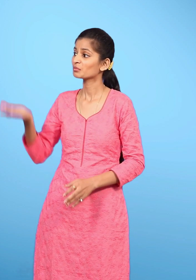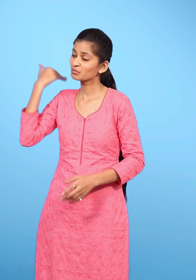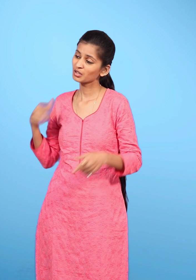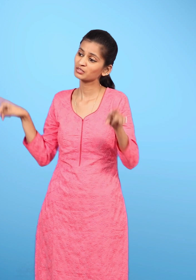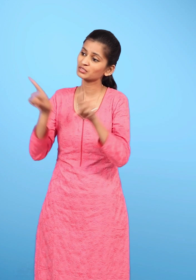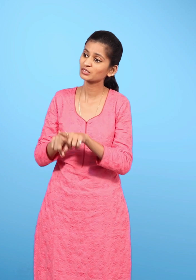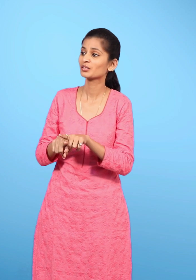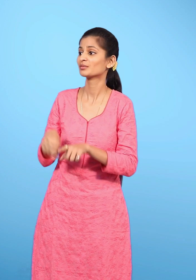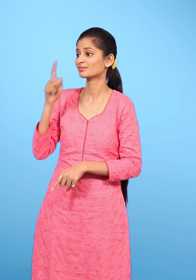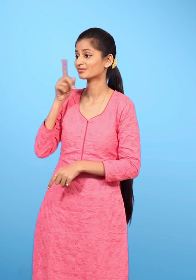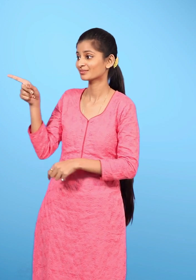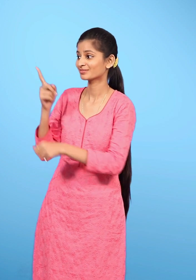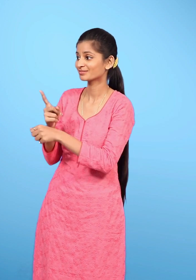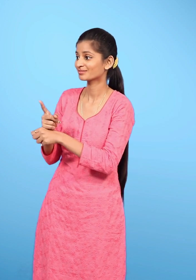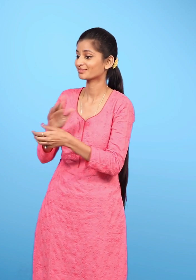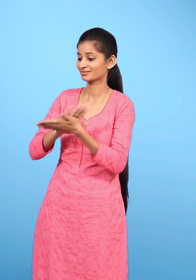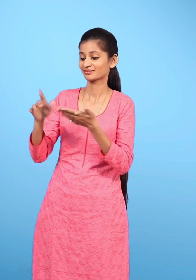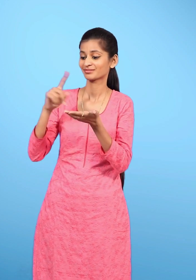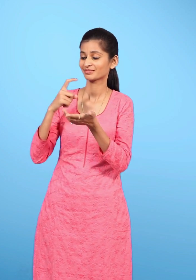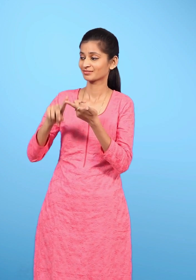हमेश्या की तरह हीरा मैडम मुझे फिर से